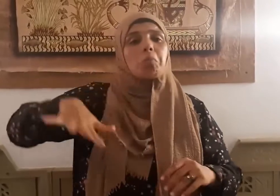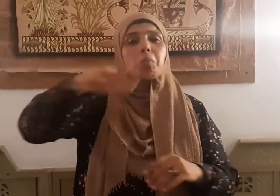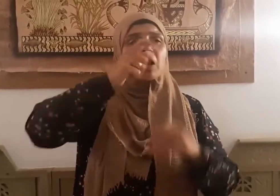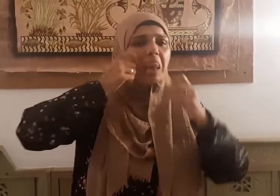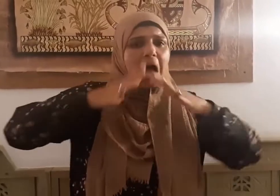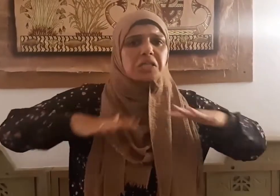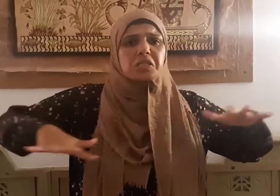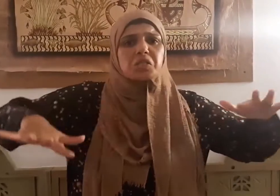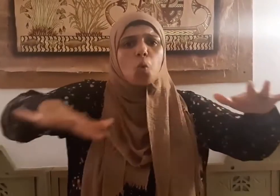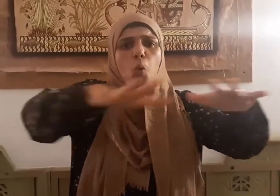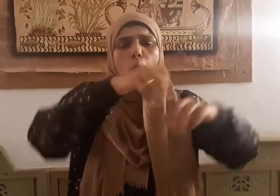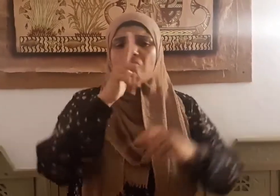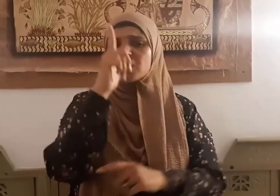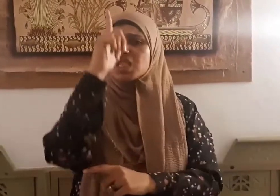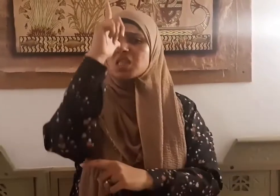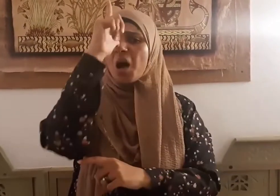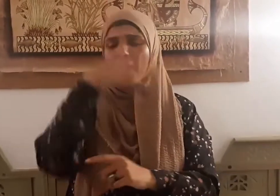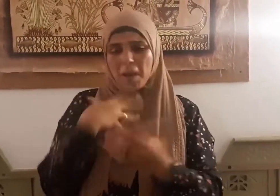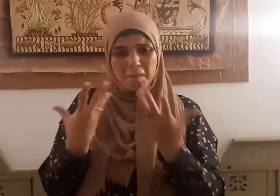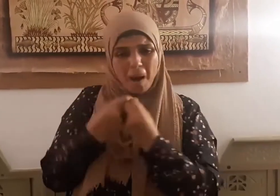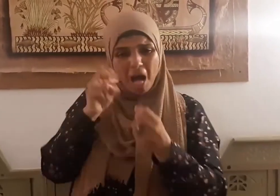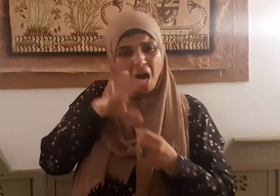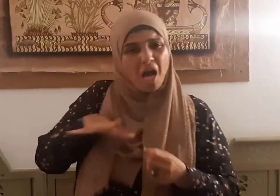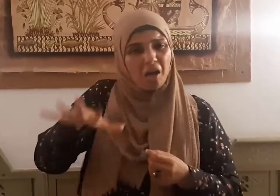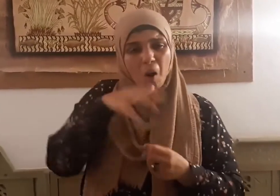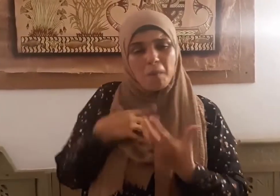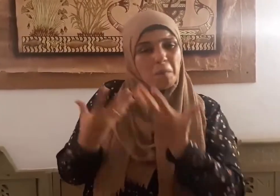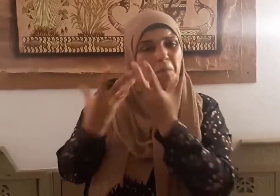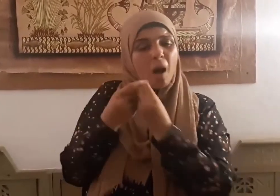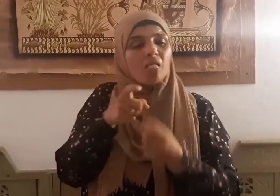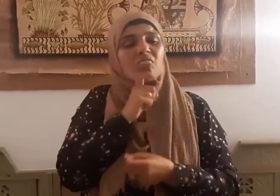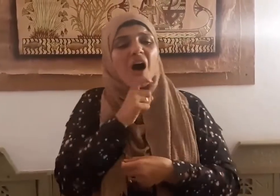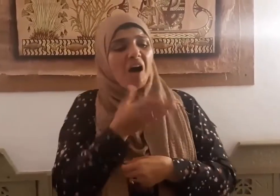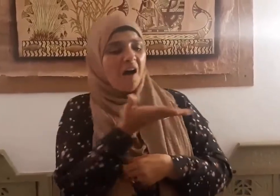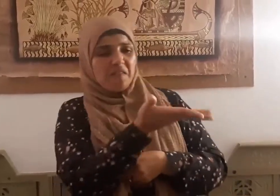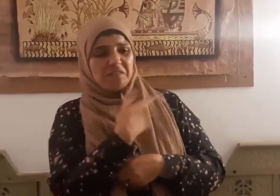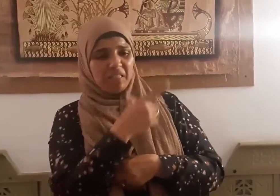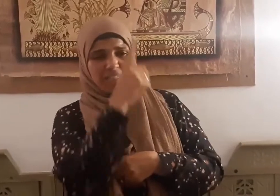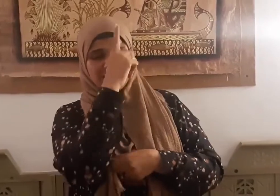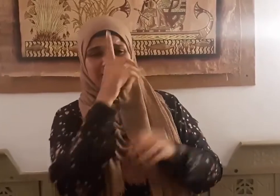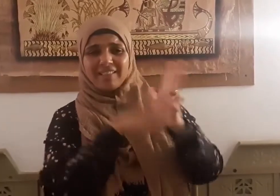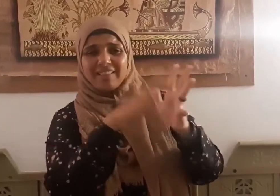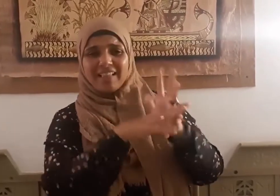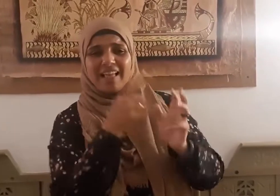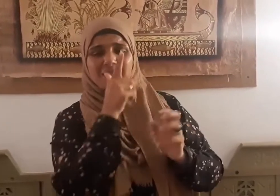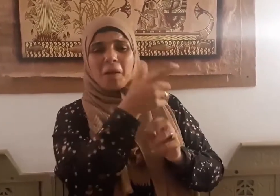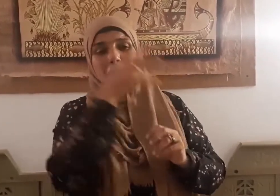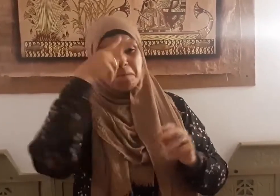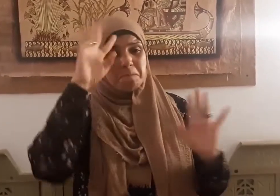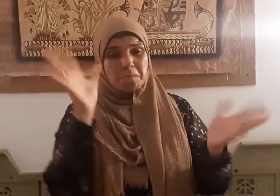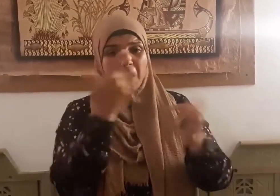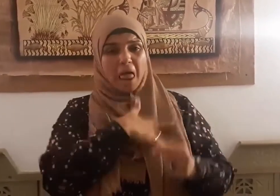استكبروا من قومه للذين استضعفوا لمن آمن منهم